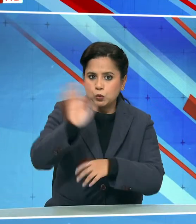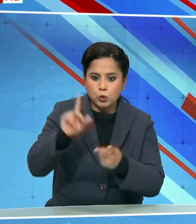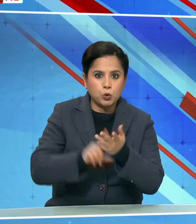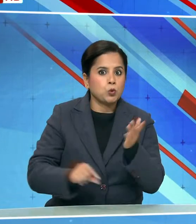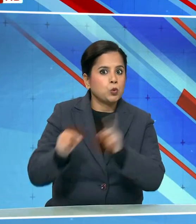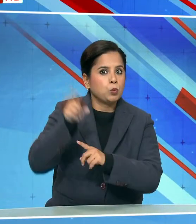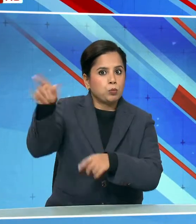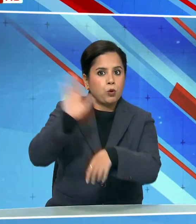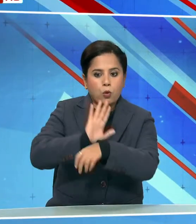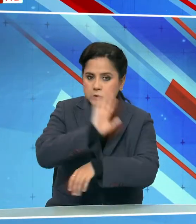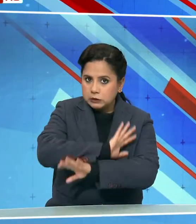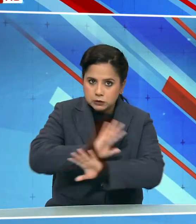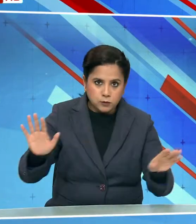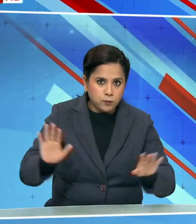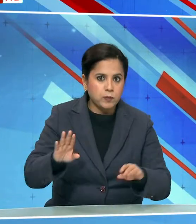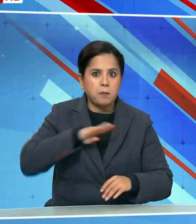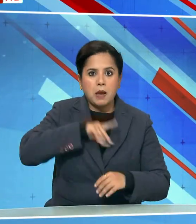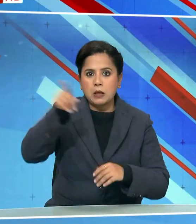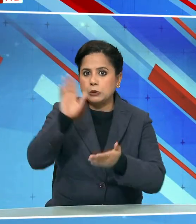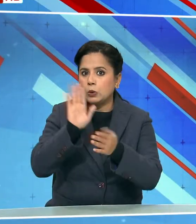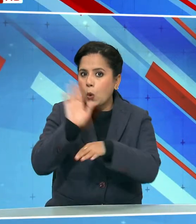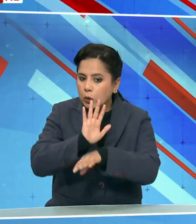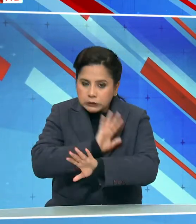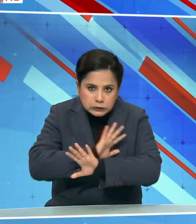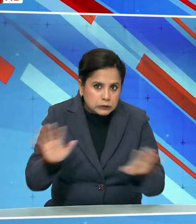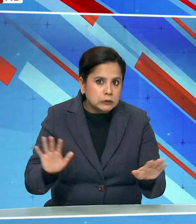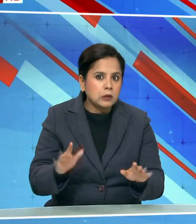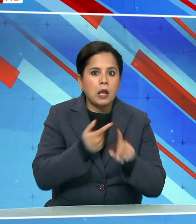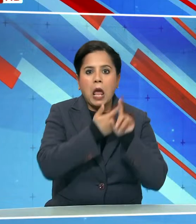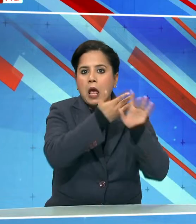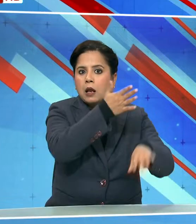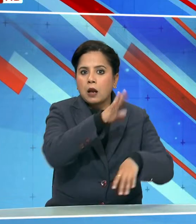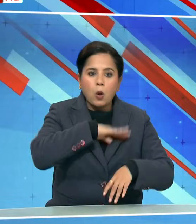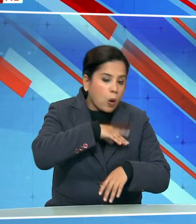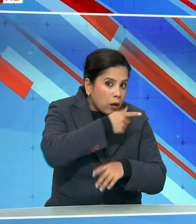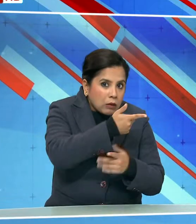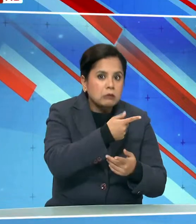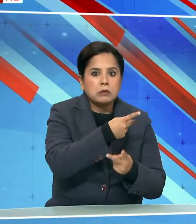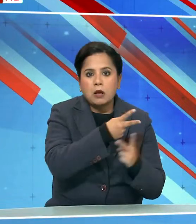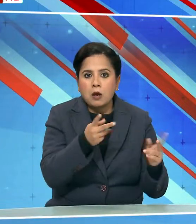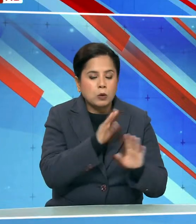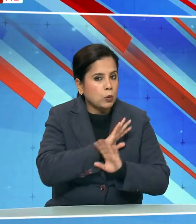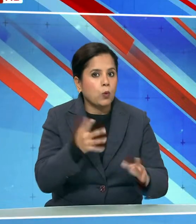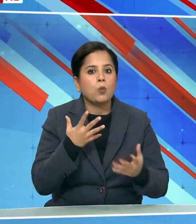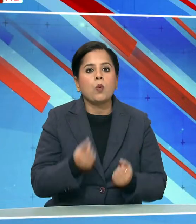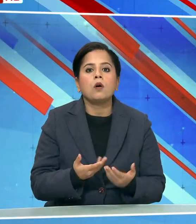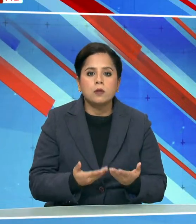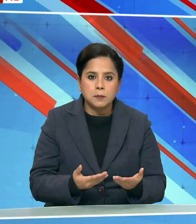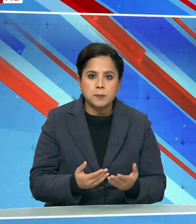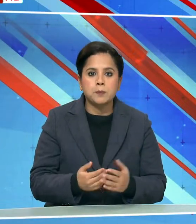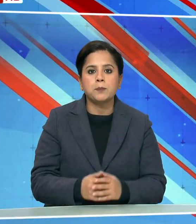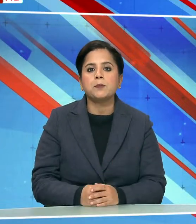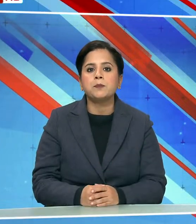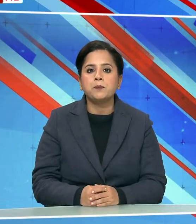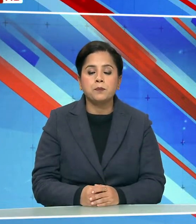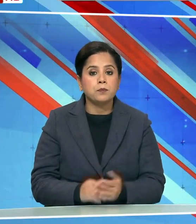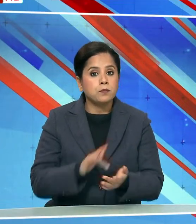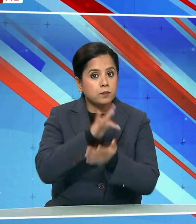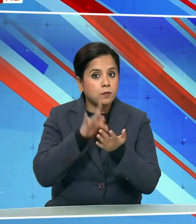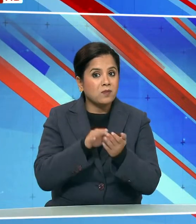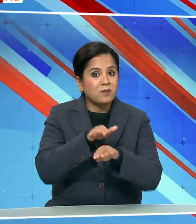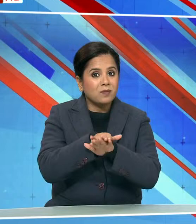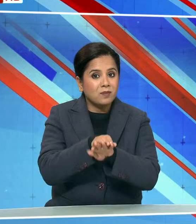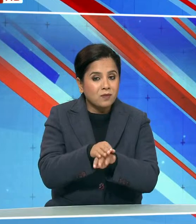प्रदेश में कॉंग्रे नहीं चाहिए केरल में कॉंग्रिस नहीं चाहिए केंद्री